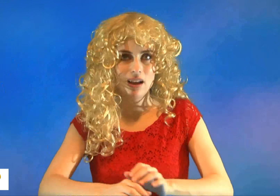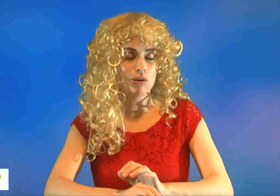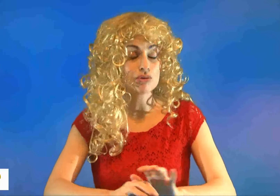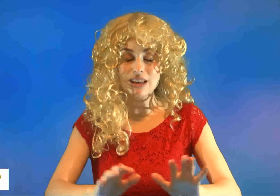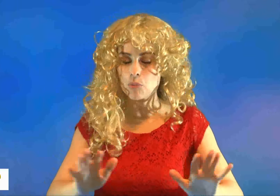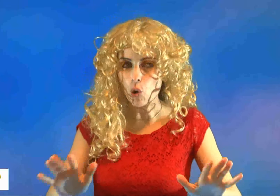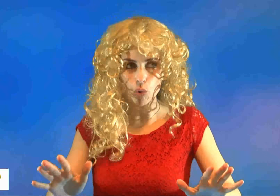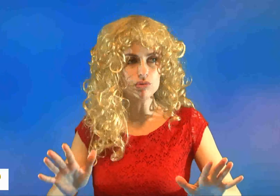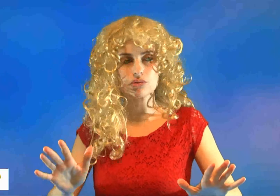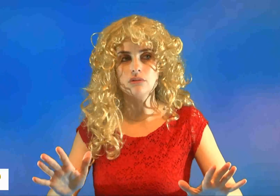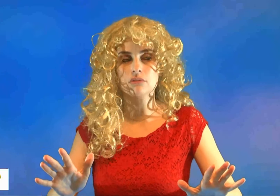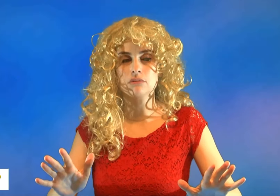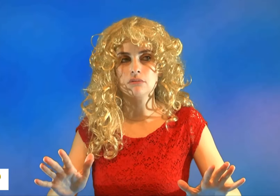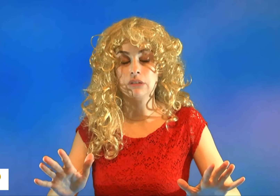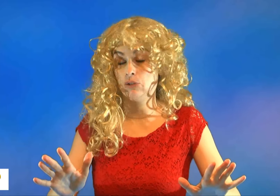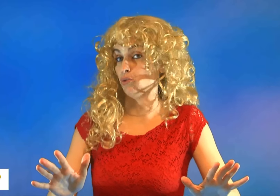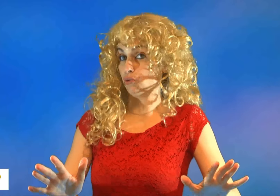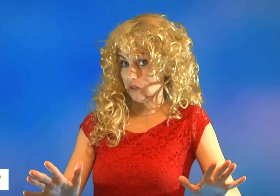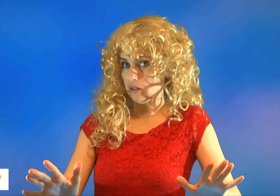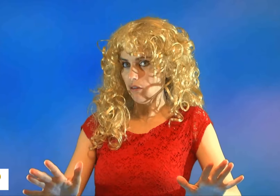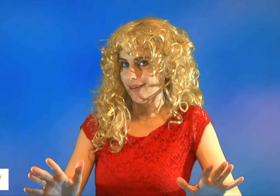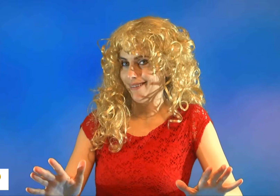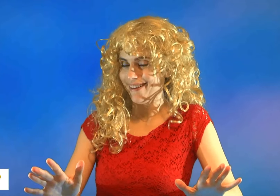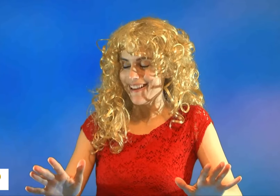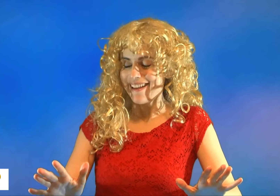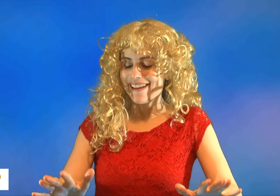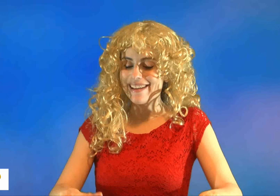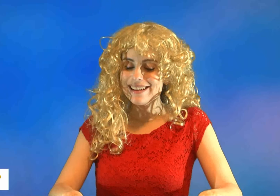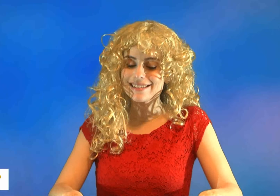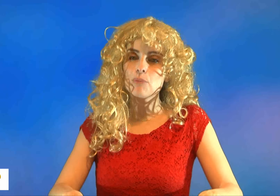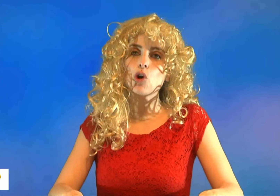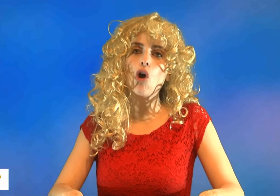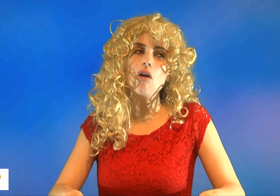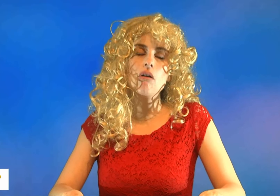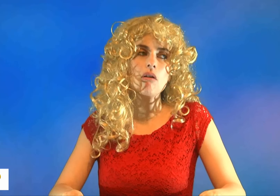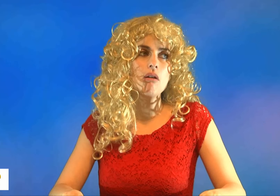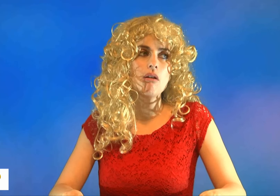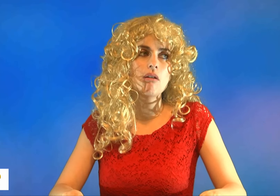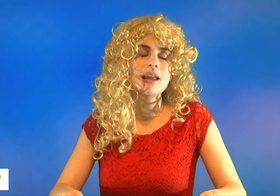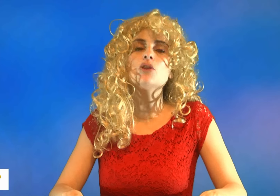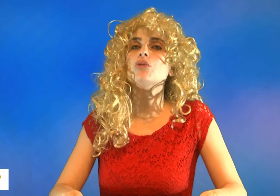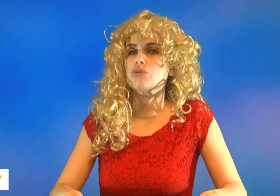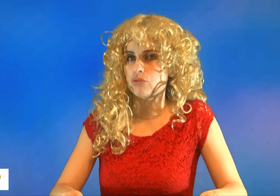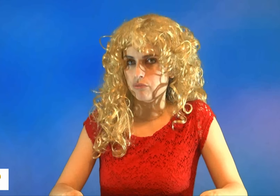Ça me cause quelques soucis, et ça me rend haineuse.